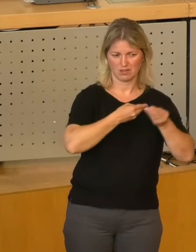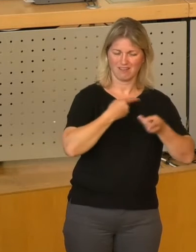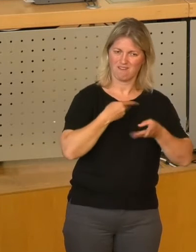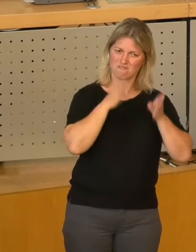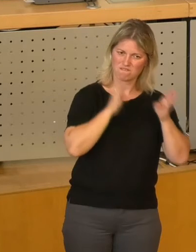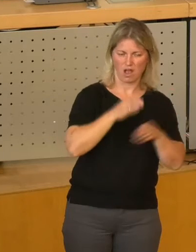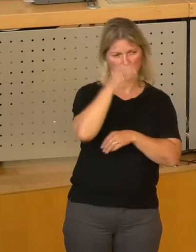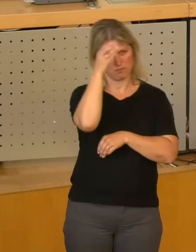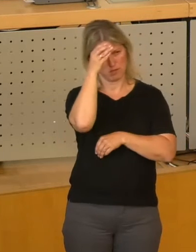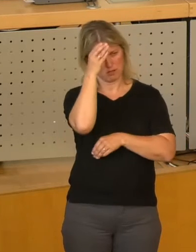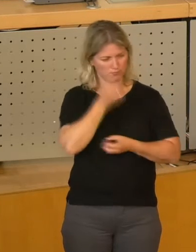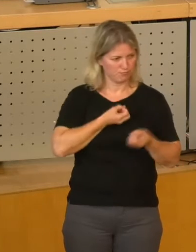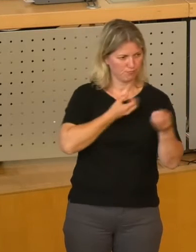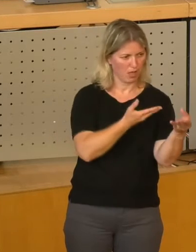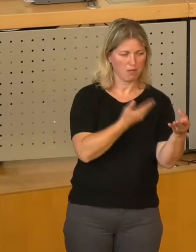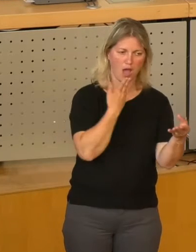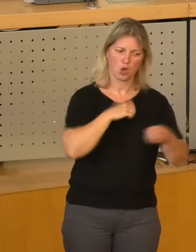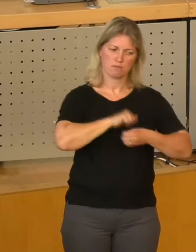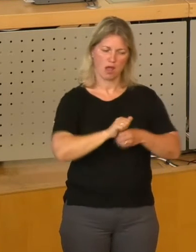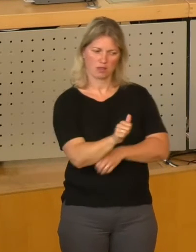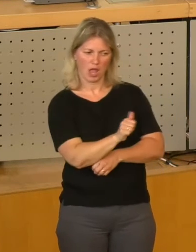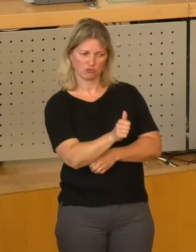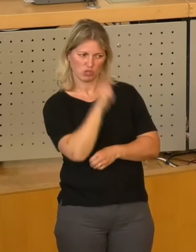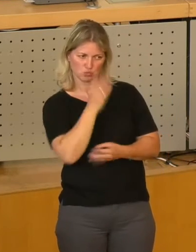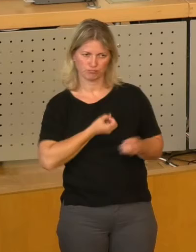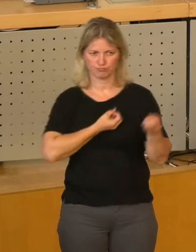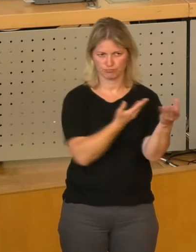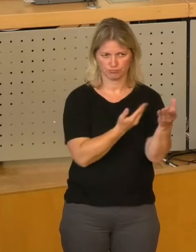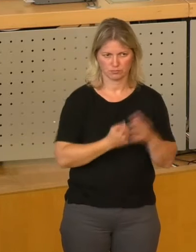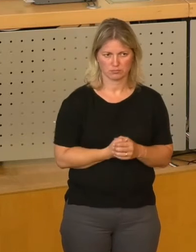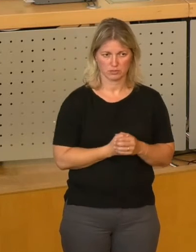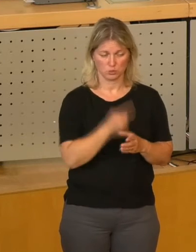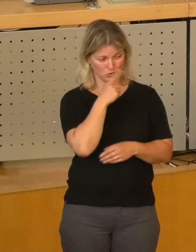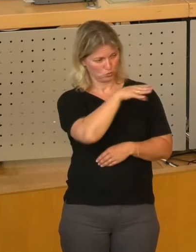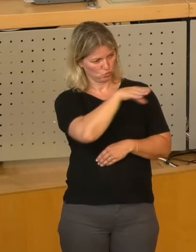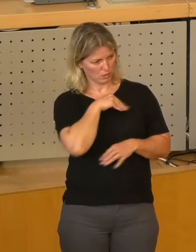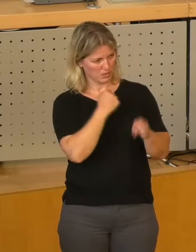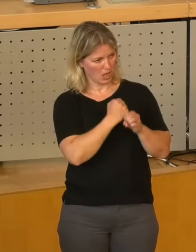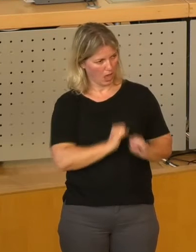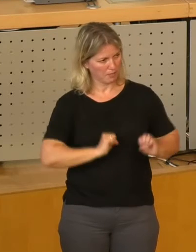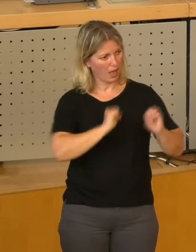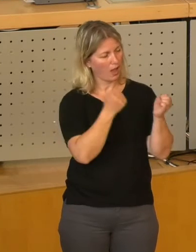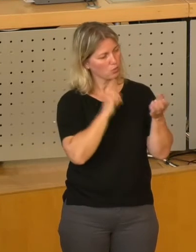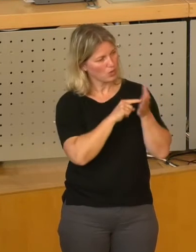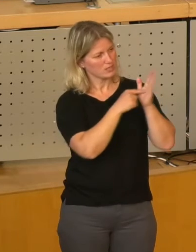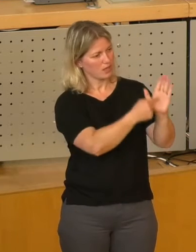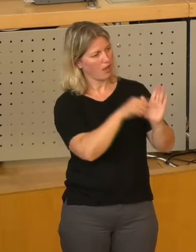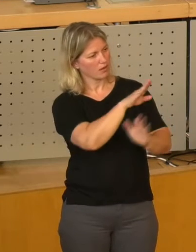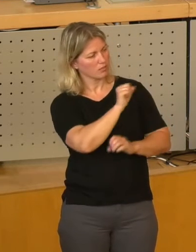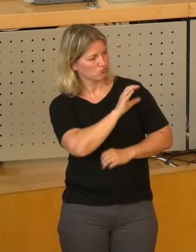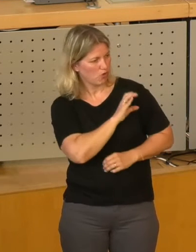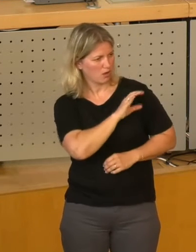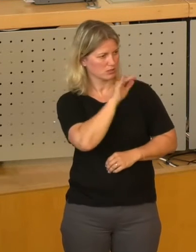Know-how sowie unsere Markteinschätzungen ein. In der Zusammenarbeit zeigen wir den Beteiligten Chancen und Risiken sowie